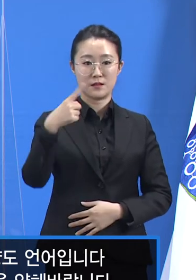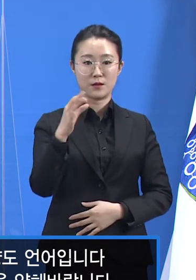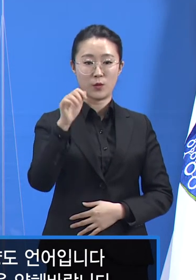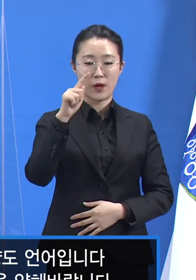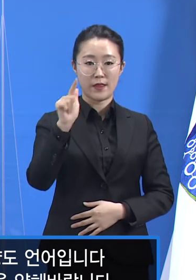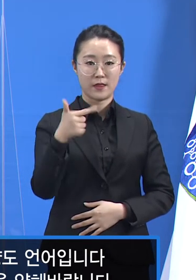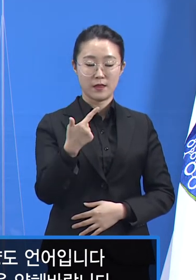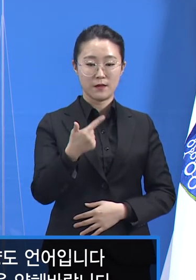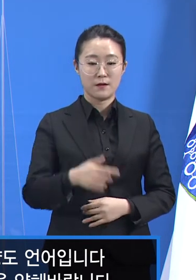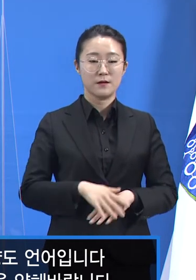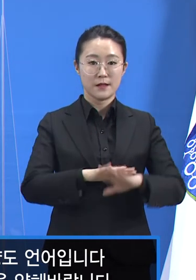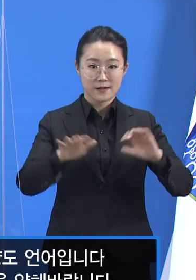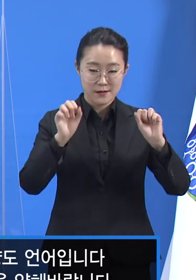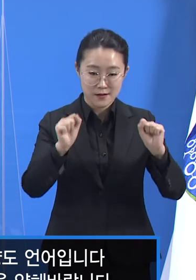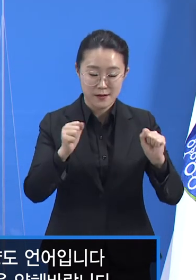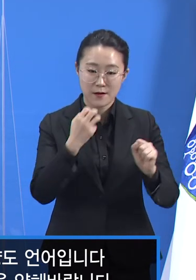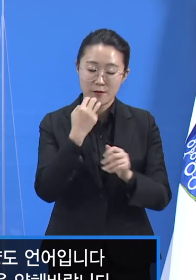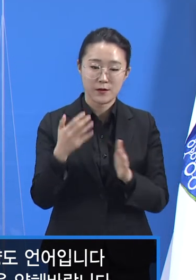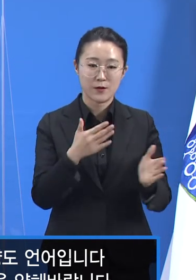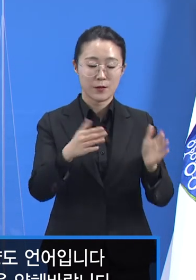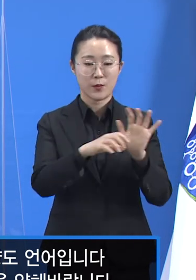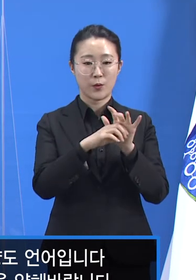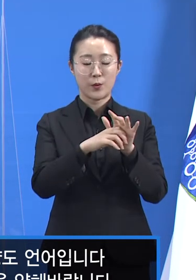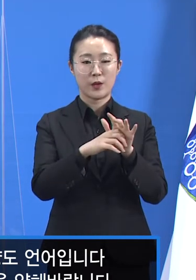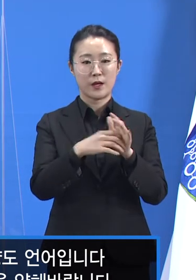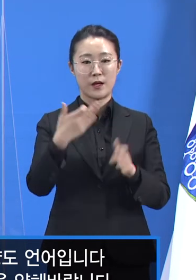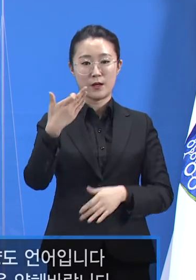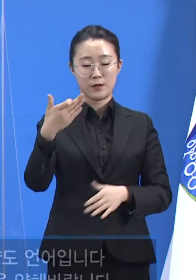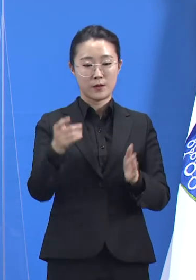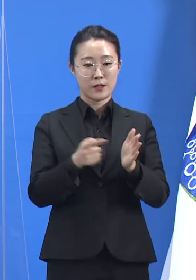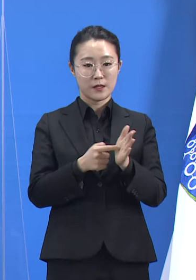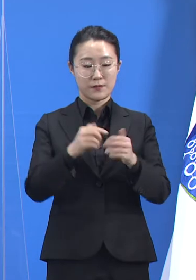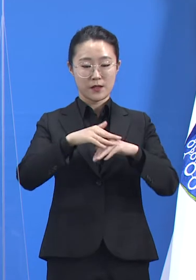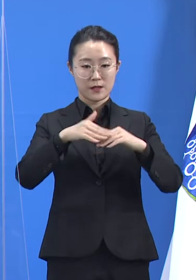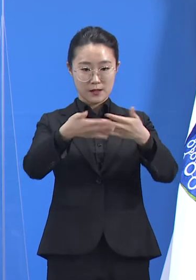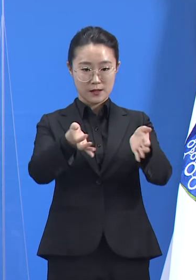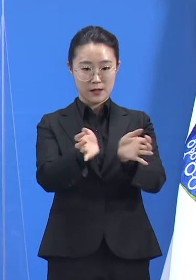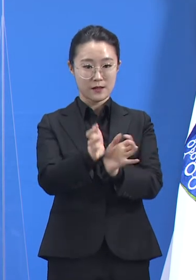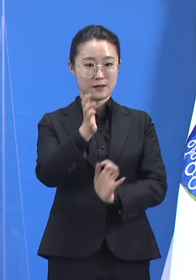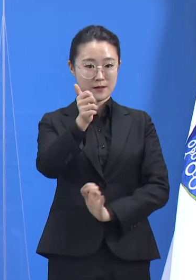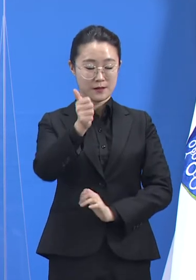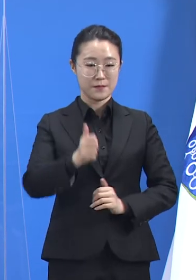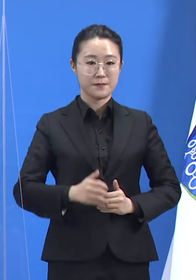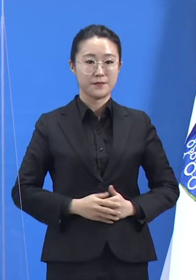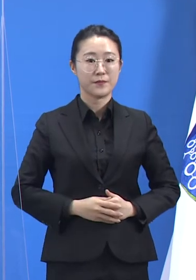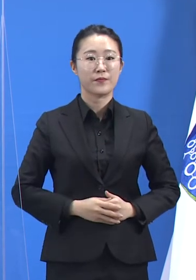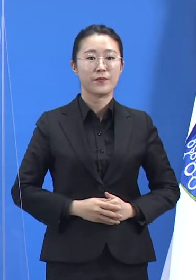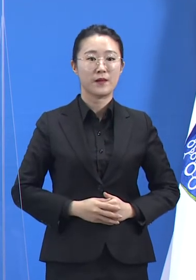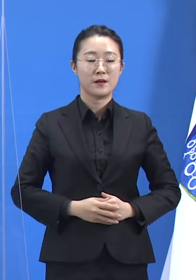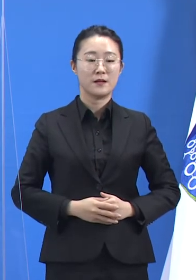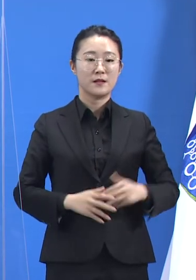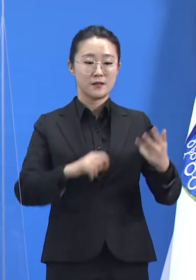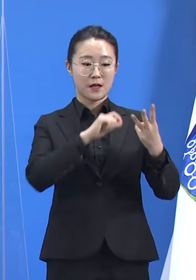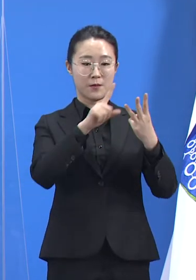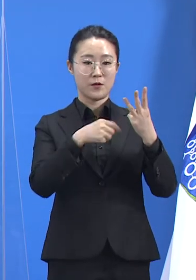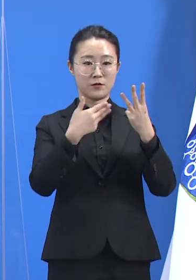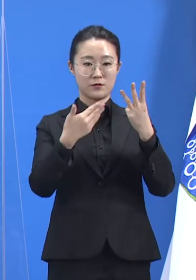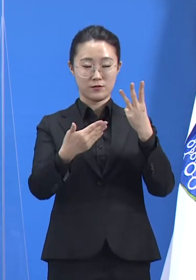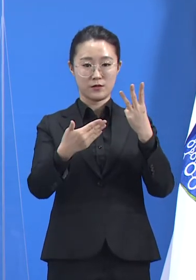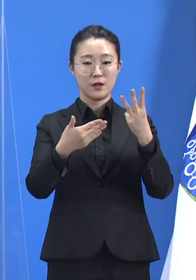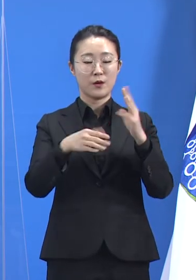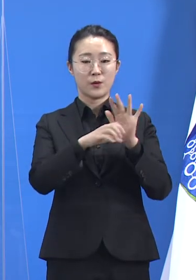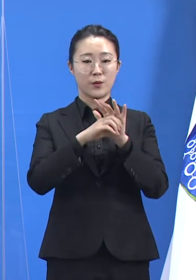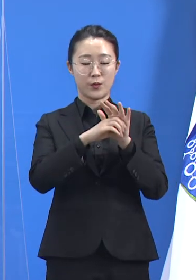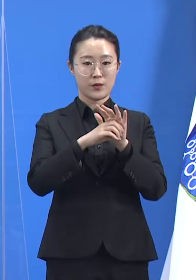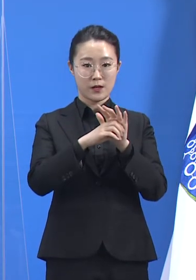안녕하십니까. 경기도 코로나19 긴급대응단의 임순관입니다. 3월 9일 화요일 경기도 코로나19 대응